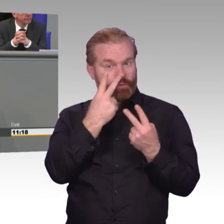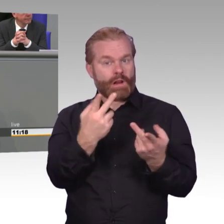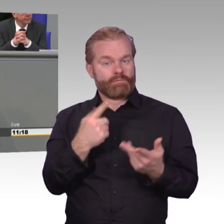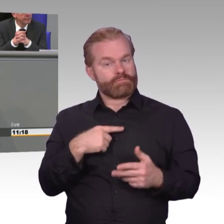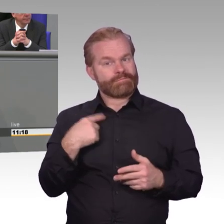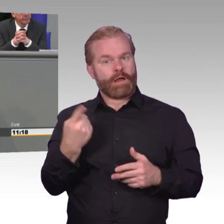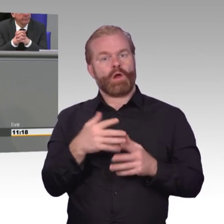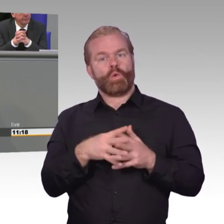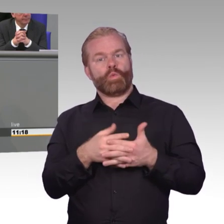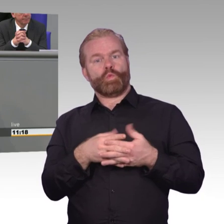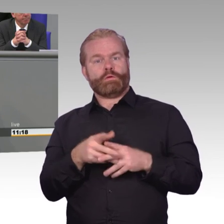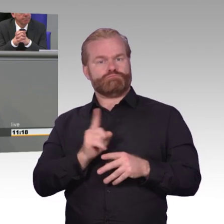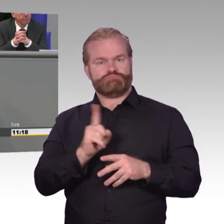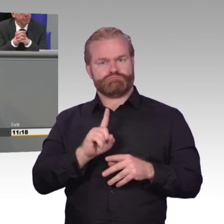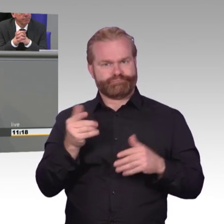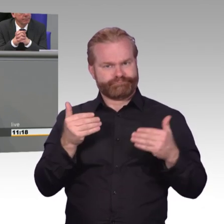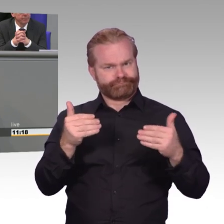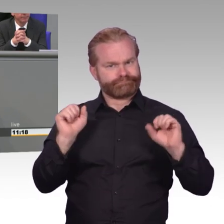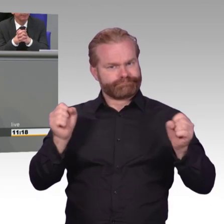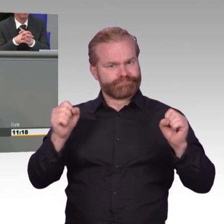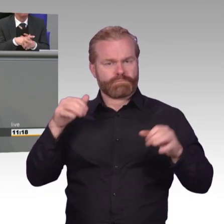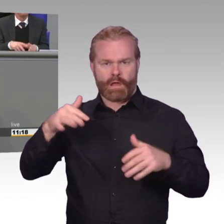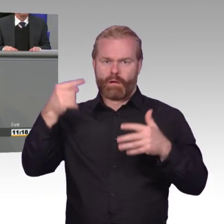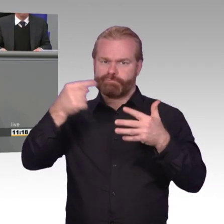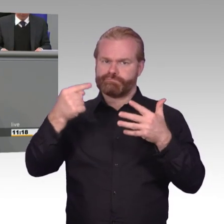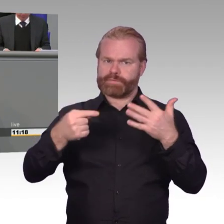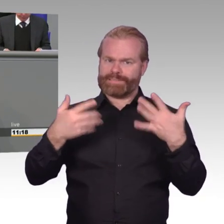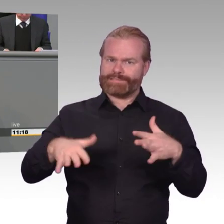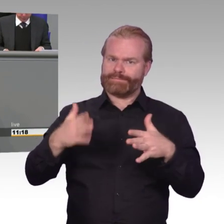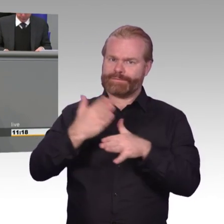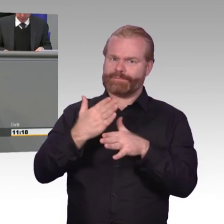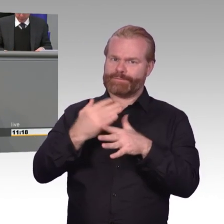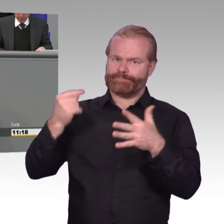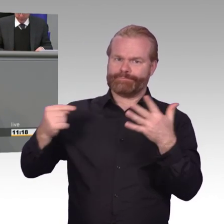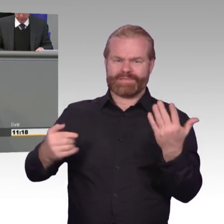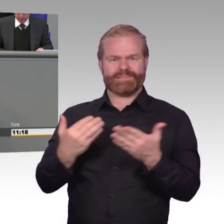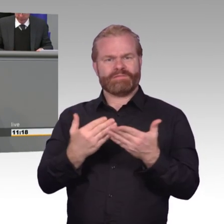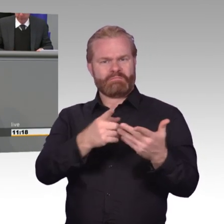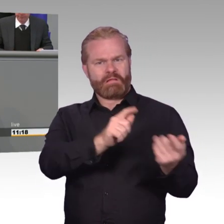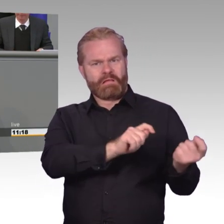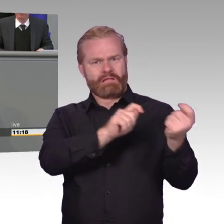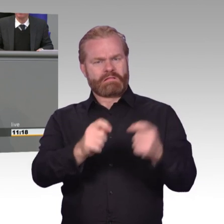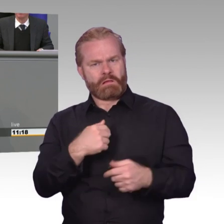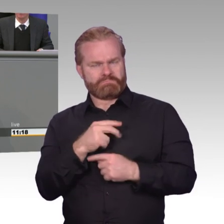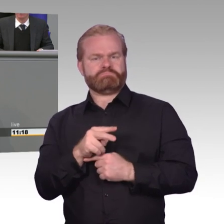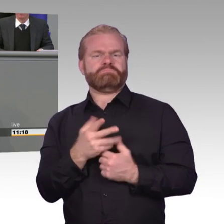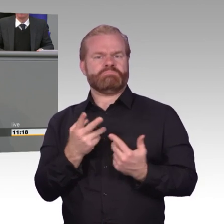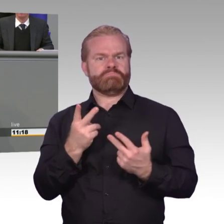der Internetsicherheit. Auch hier sind wir Ihnen voran. Das BSI haben wir mit weitreichendsten